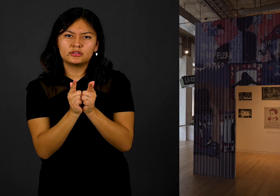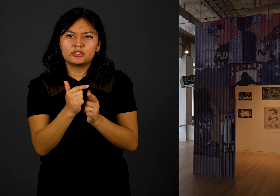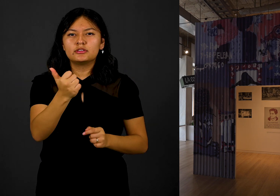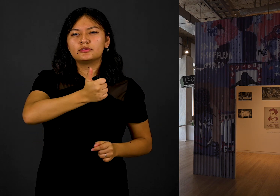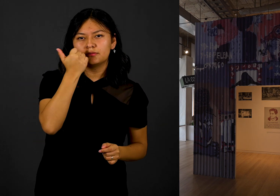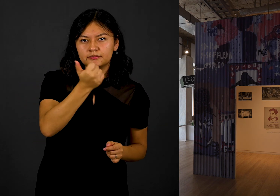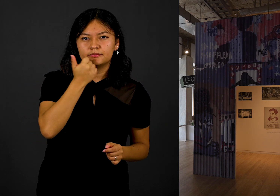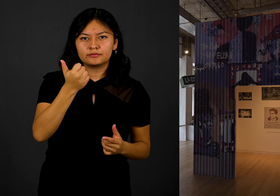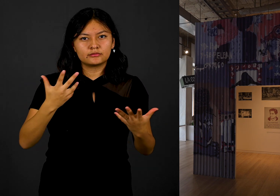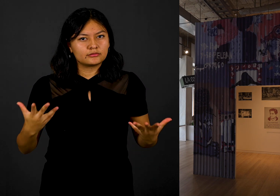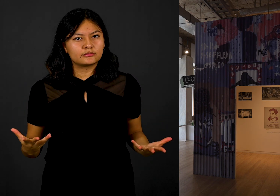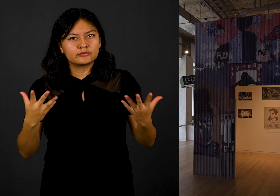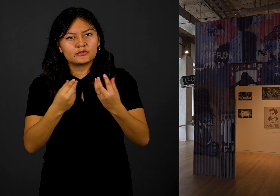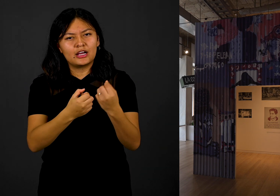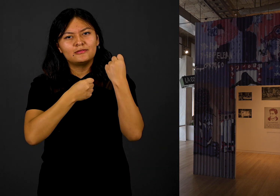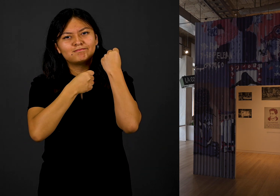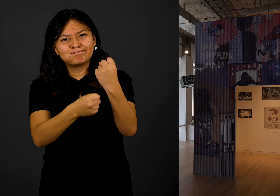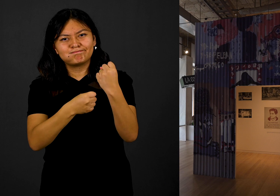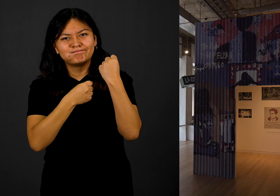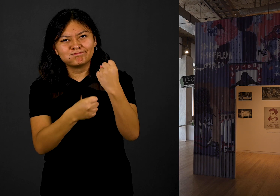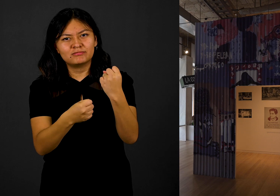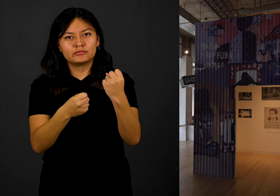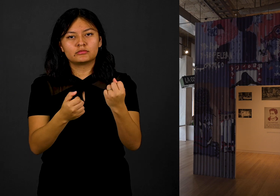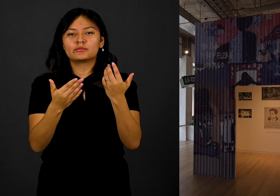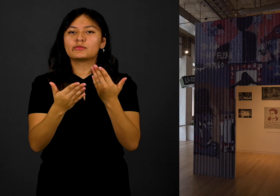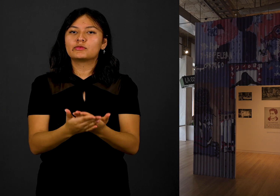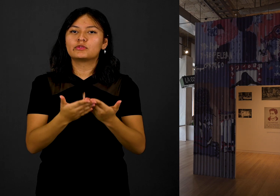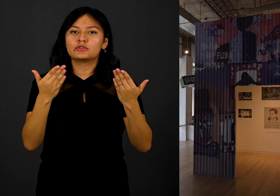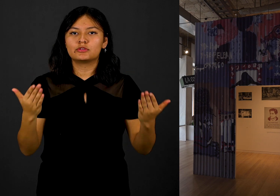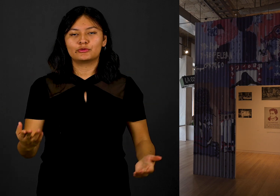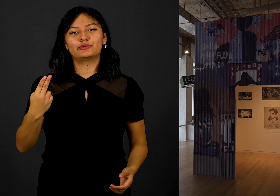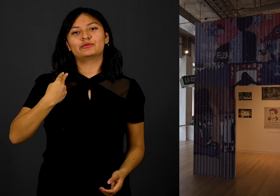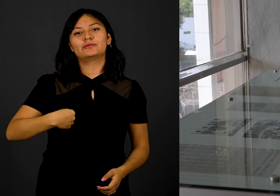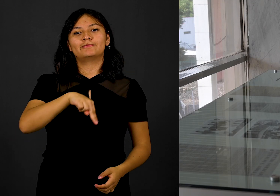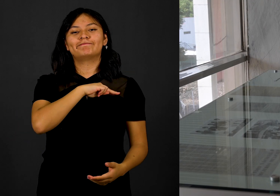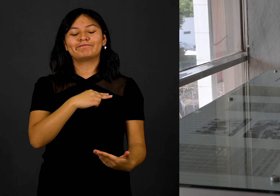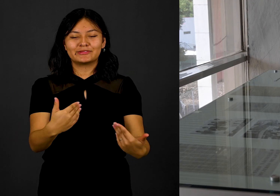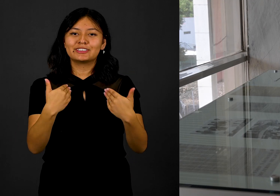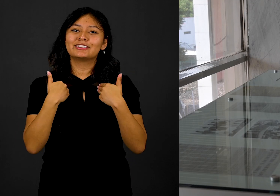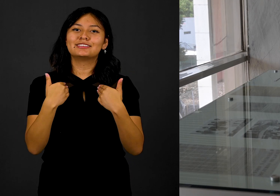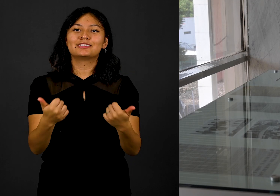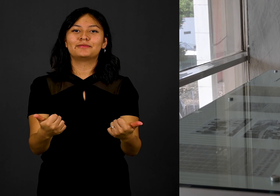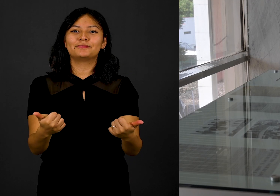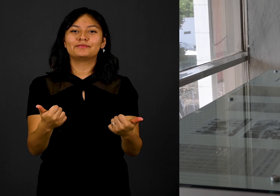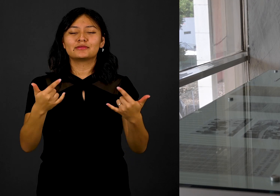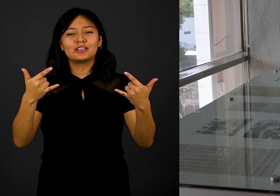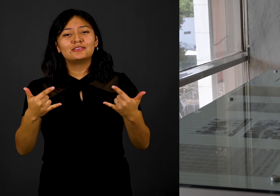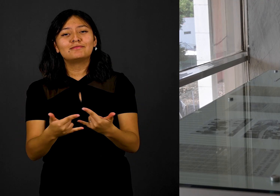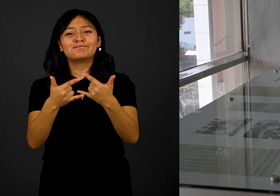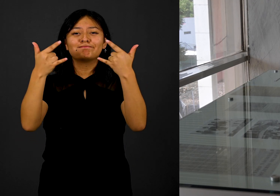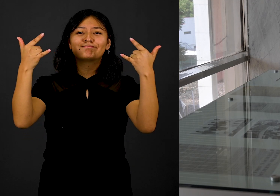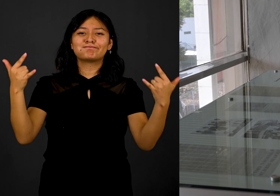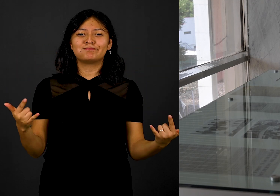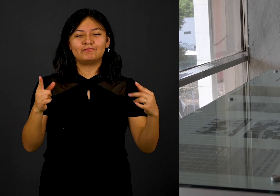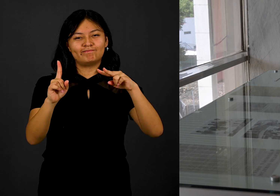contar desde muchos aspectos, más allá de dos o tres personajes, dos o tres momentos o de un